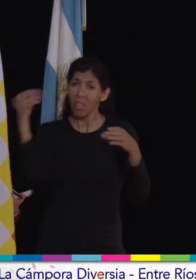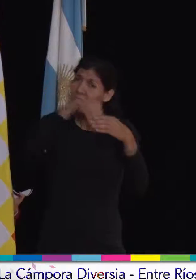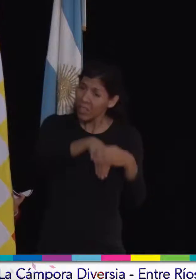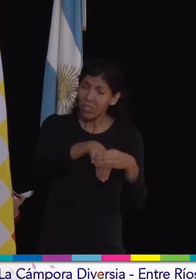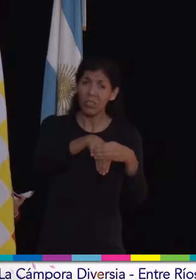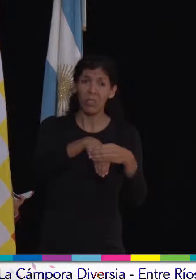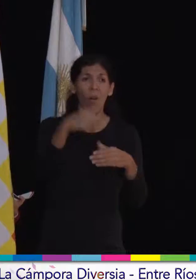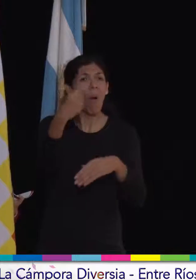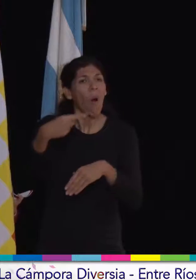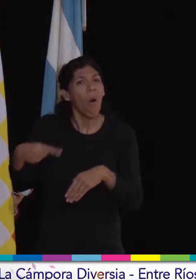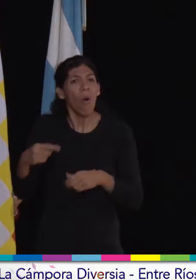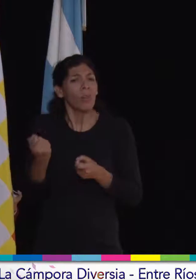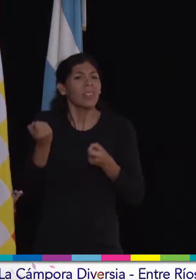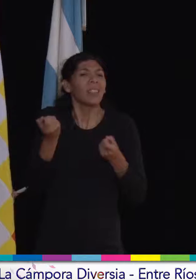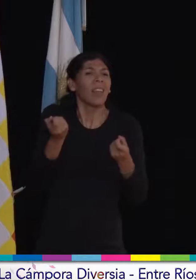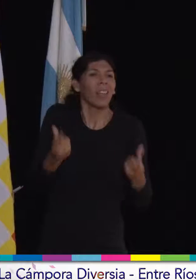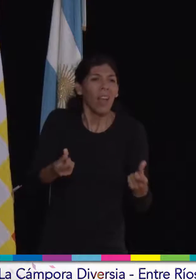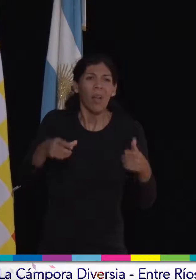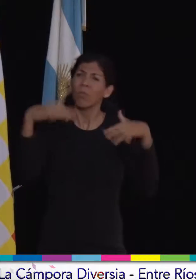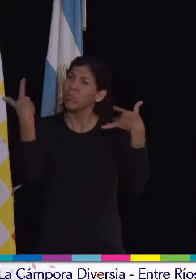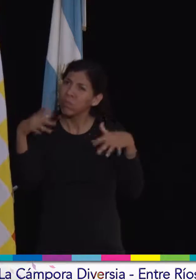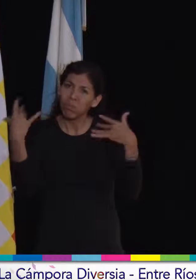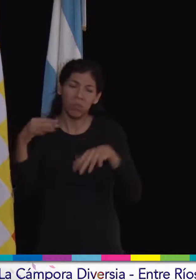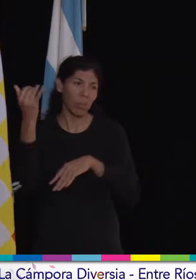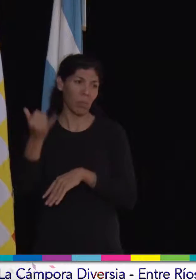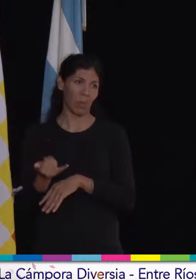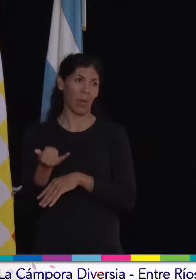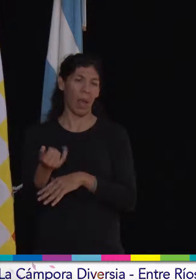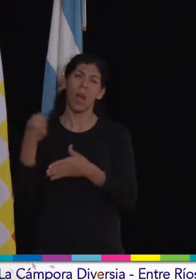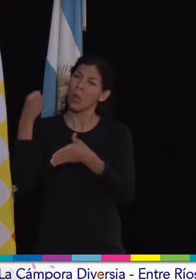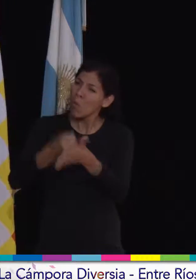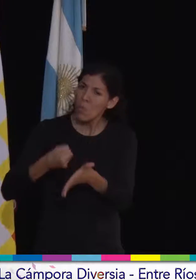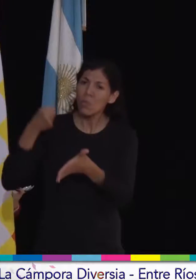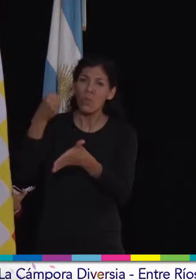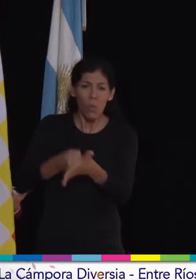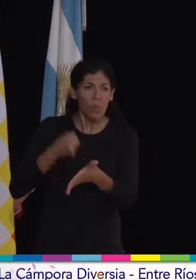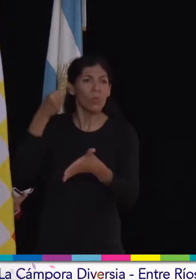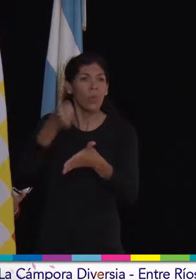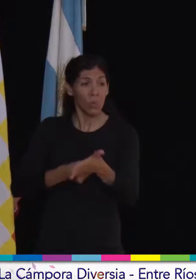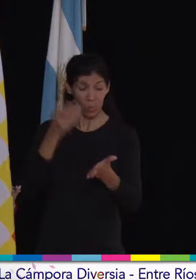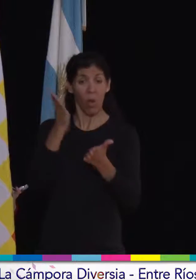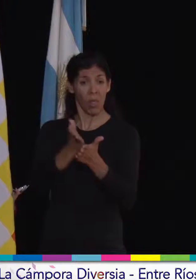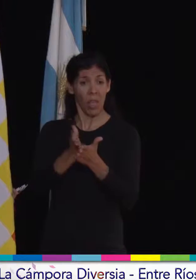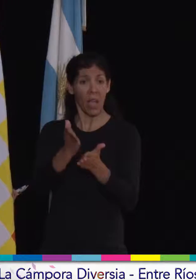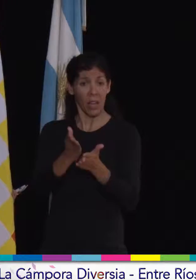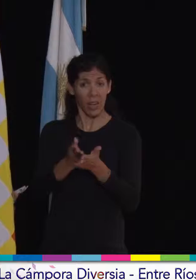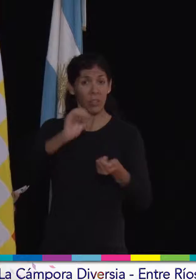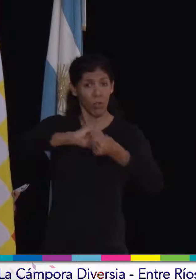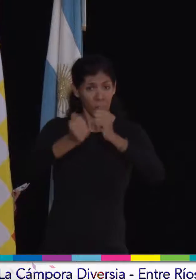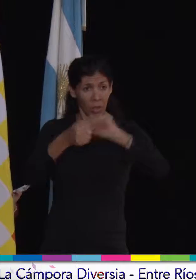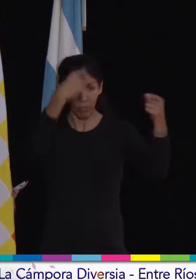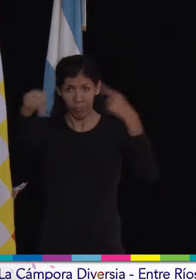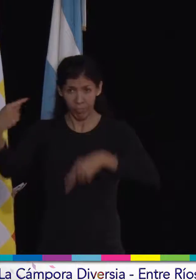un montón de cosas que brindar. ¿Sí? Yo soy una luchadora constante por los derechos de la diversidad sexual.